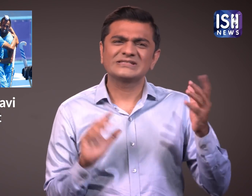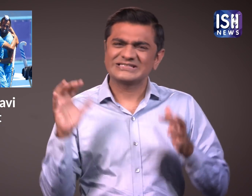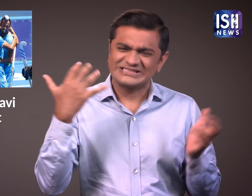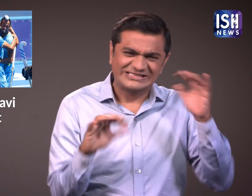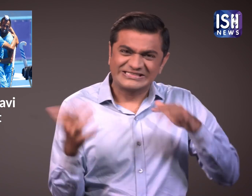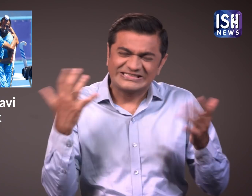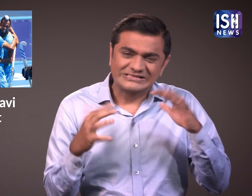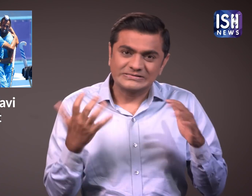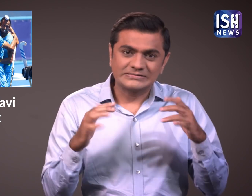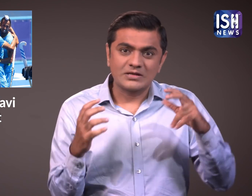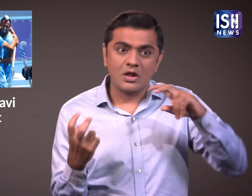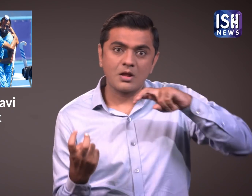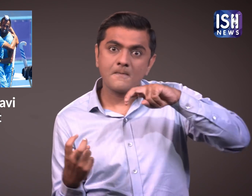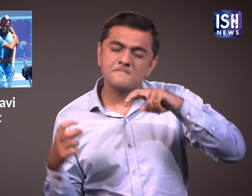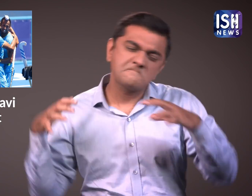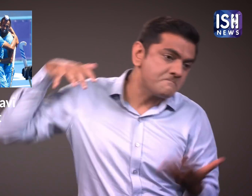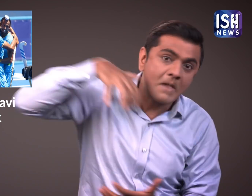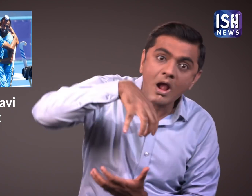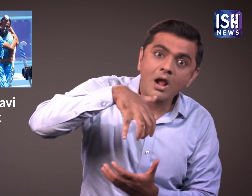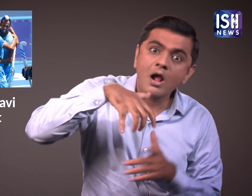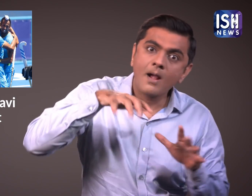बार दहिया ने सनेव को नीचे पचाड दिया